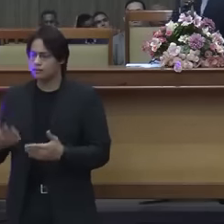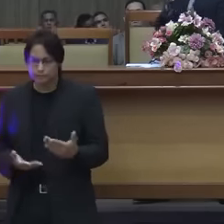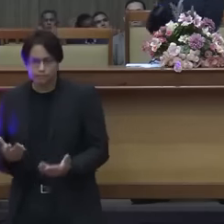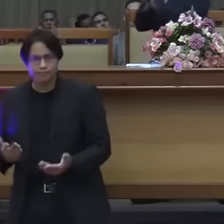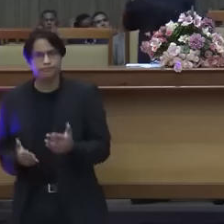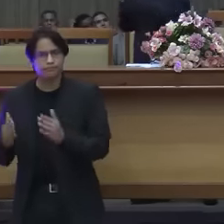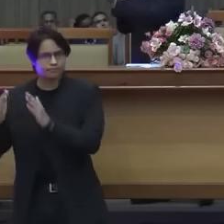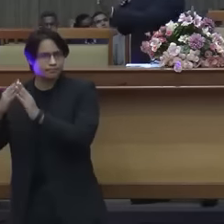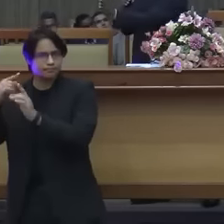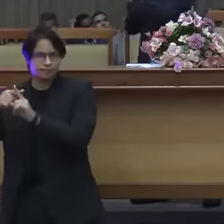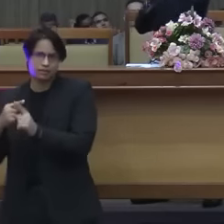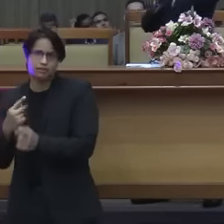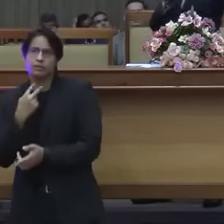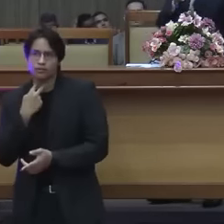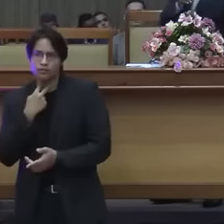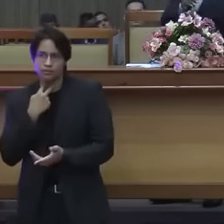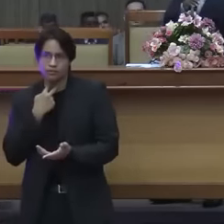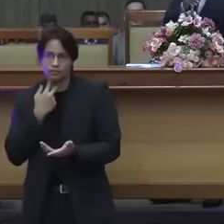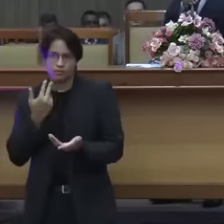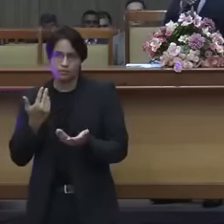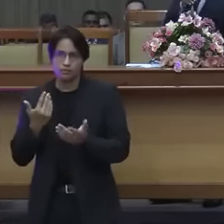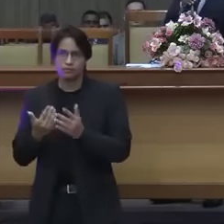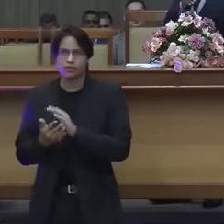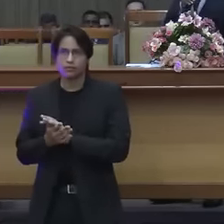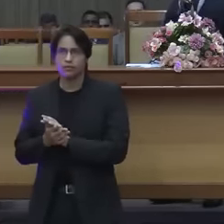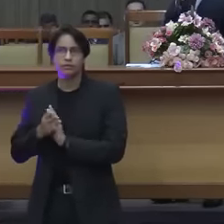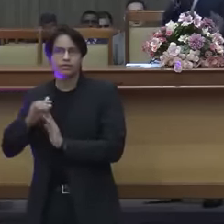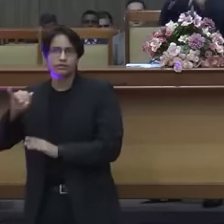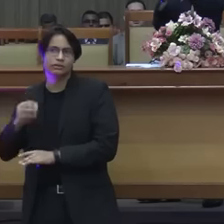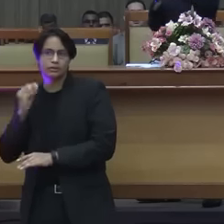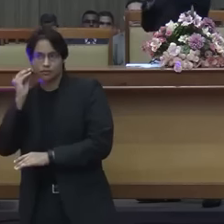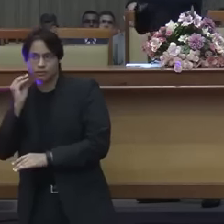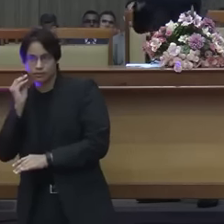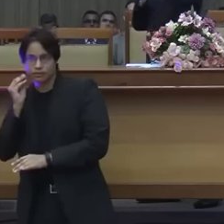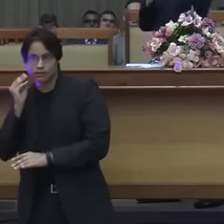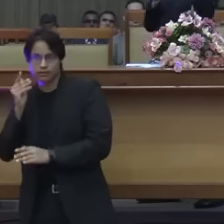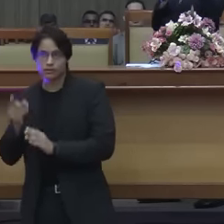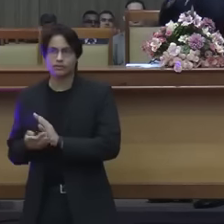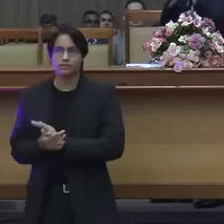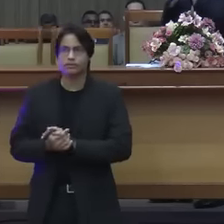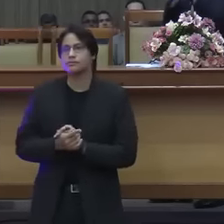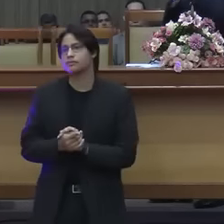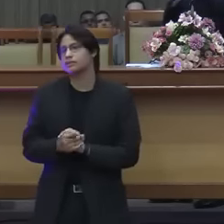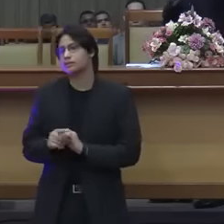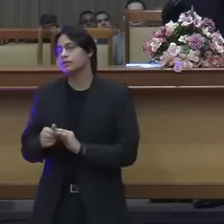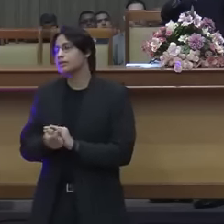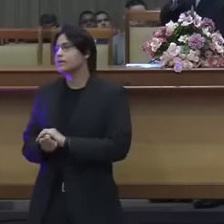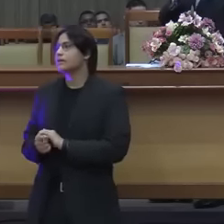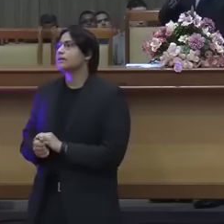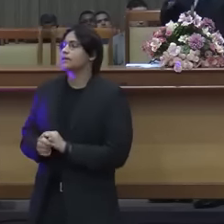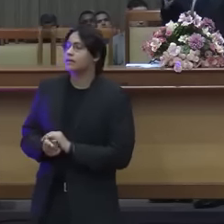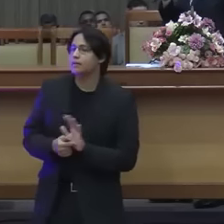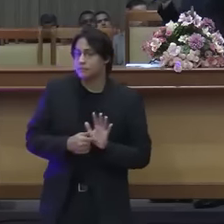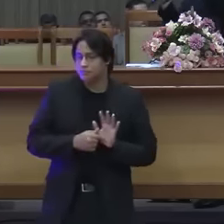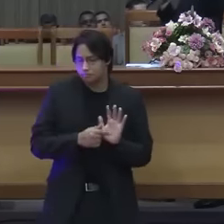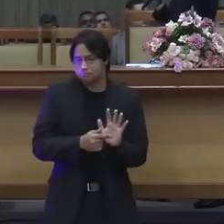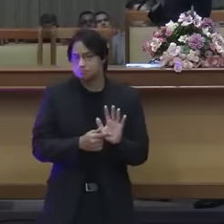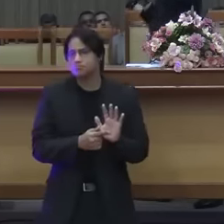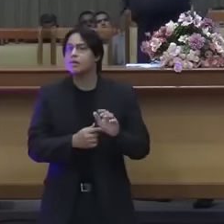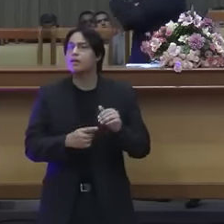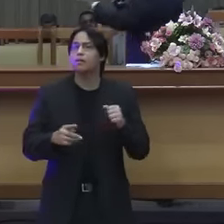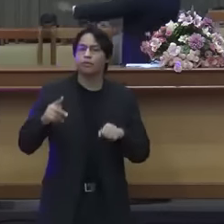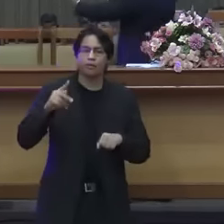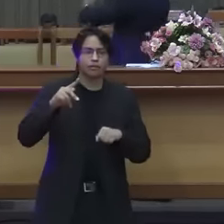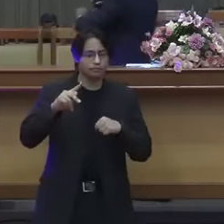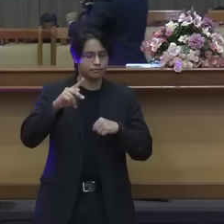Então Paulo não falou nada, eu vou dar um exemplo aqui para vocês. Ele pega a pedra de Israel e diz, a pedra lá de Israel,